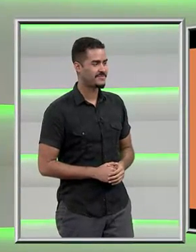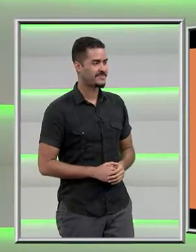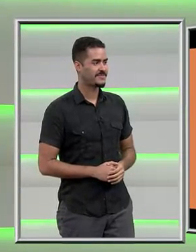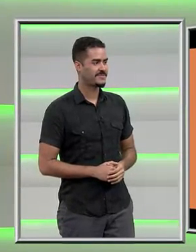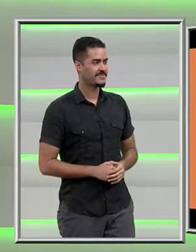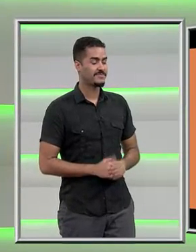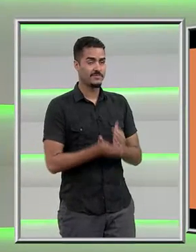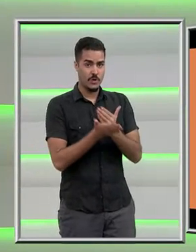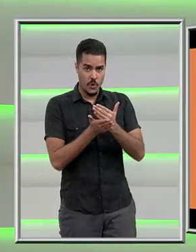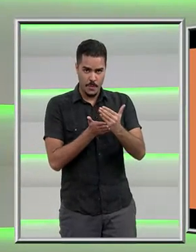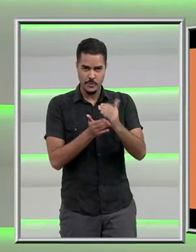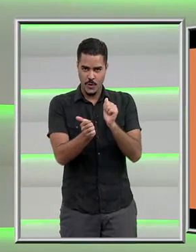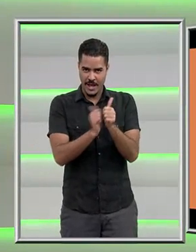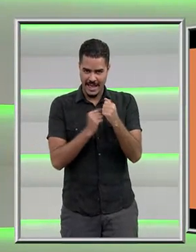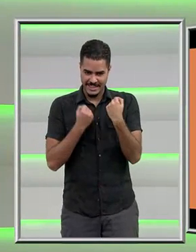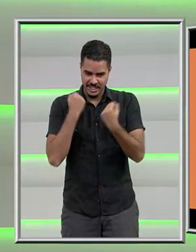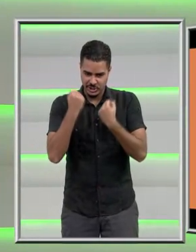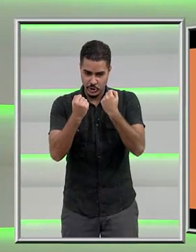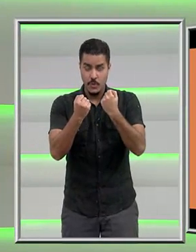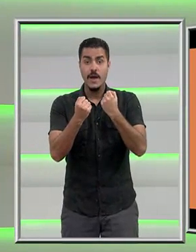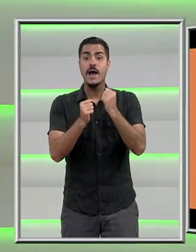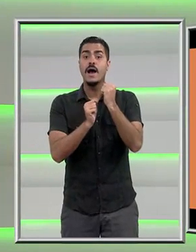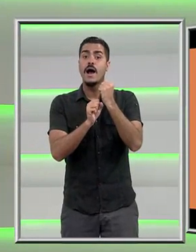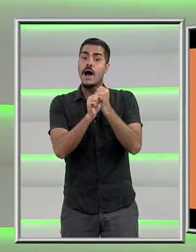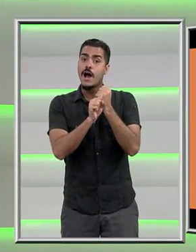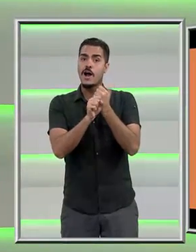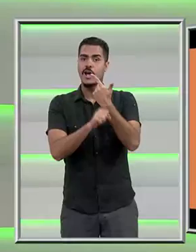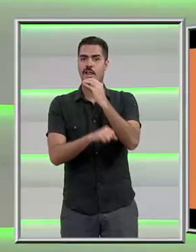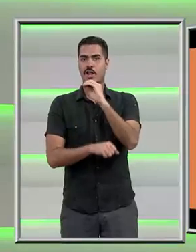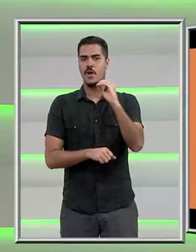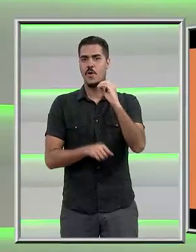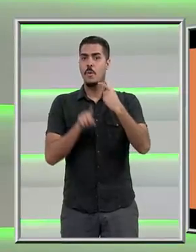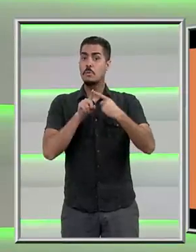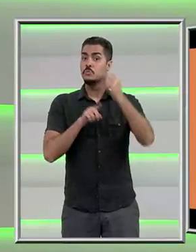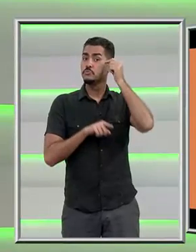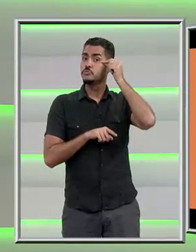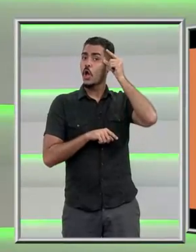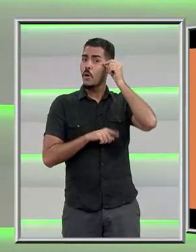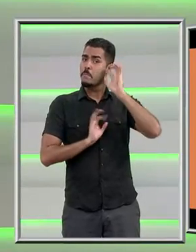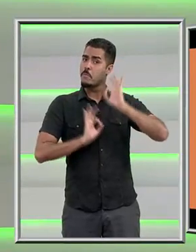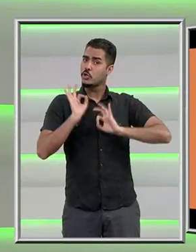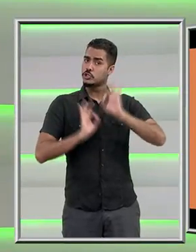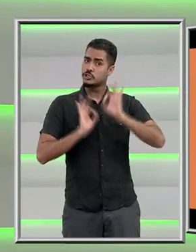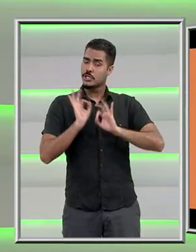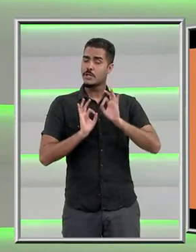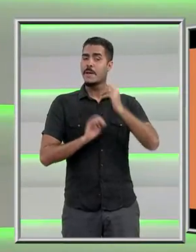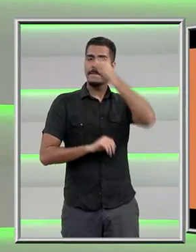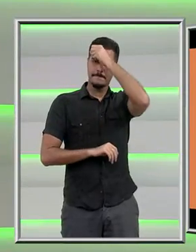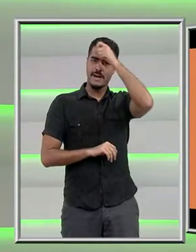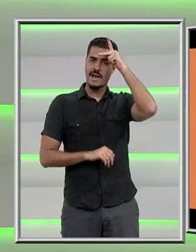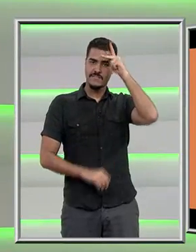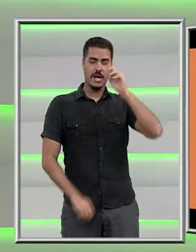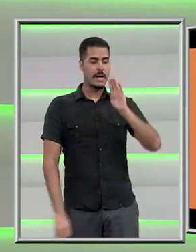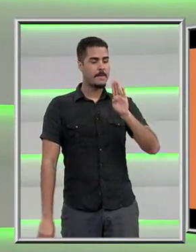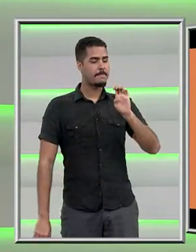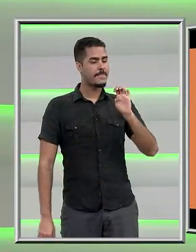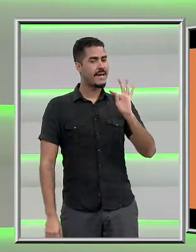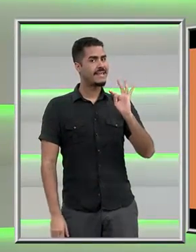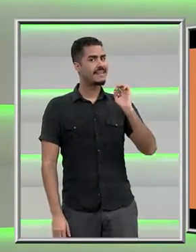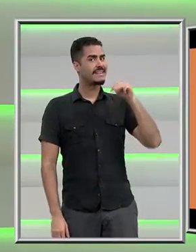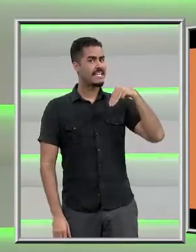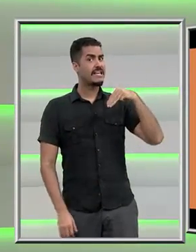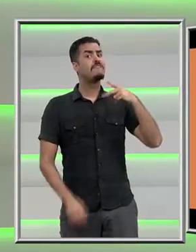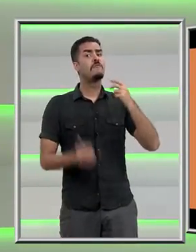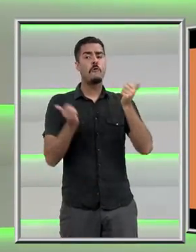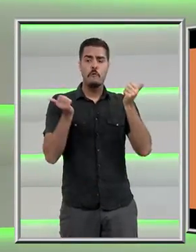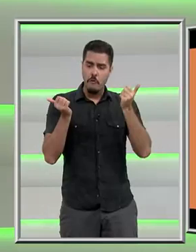Eu comecei no atletismo em 2000, quando eu soube de um projeto da Prefeitura de Betim que ofereceria atletismo